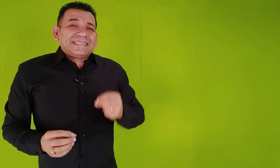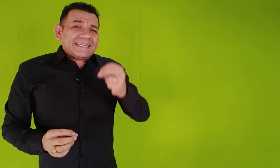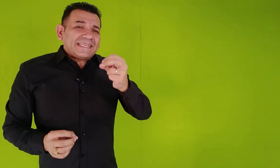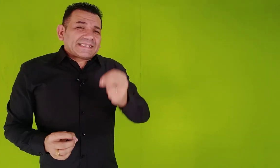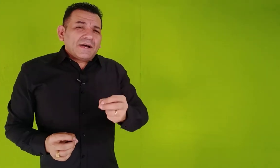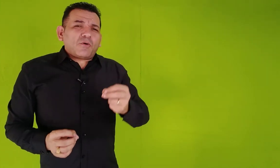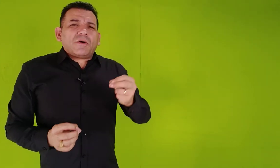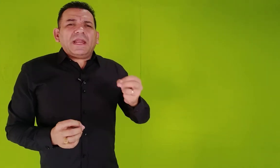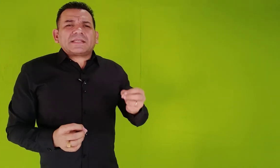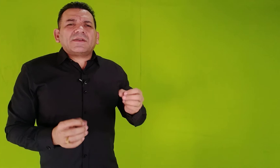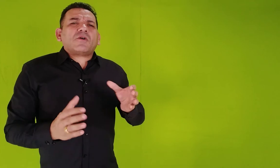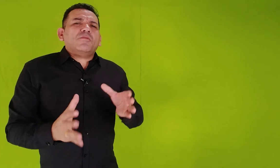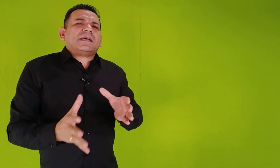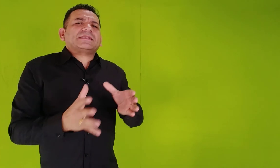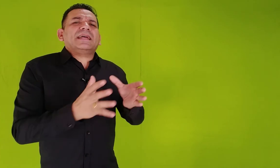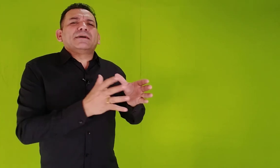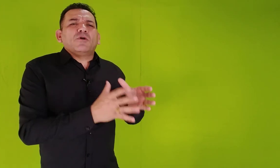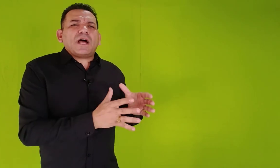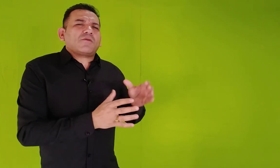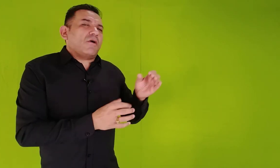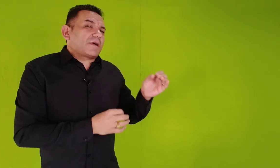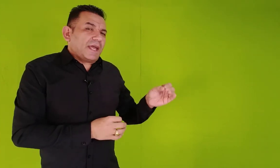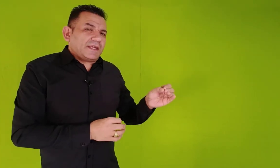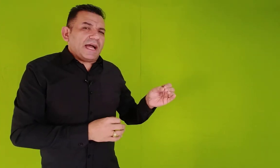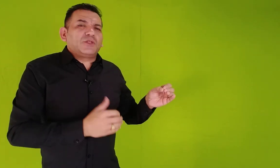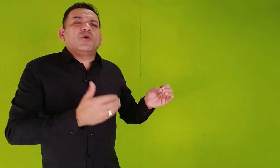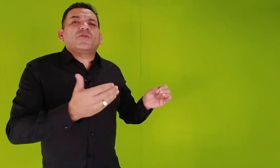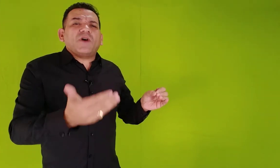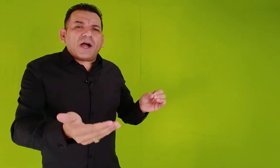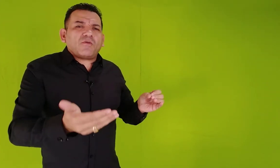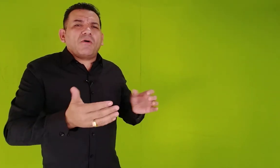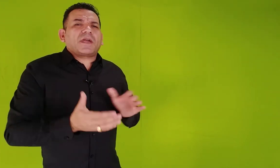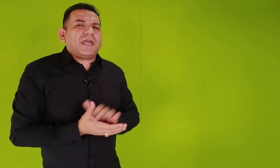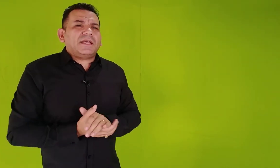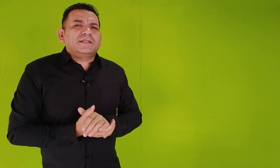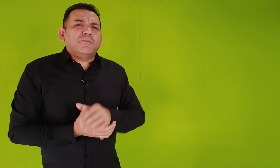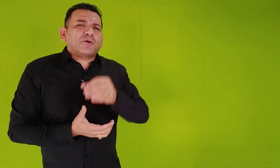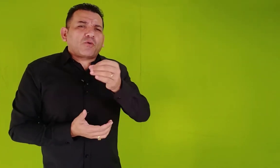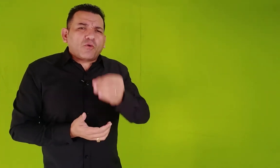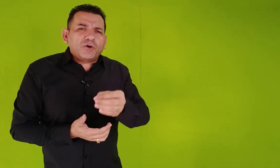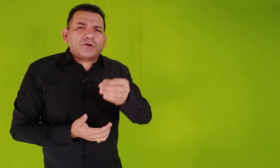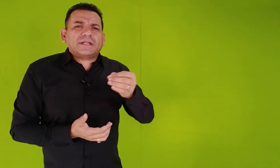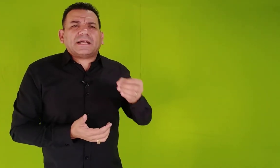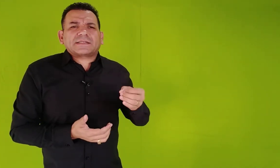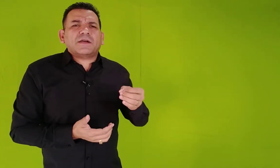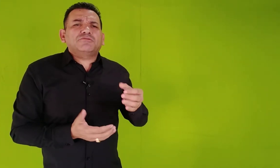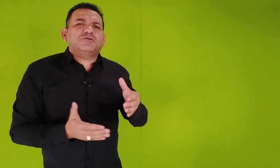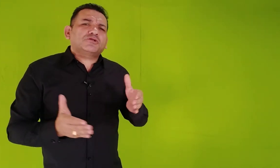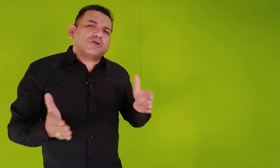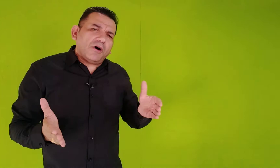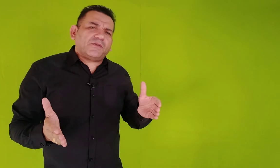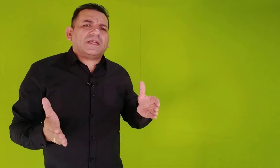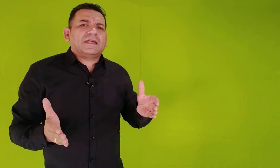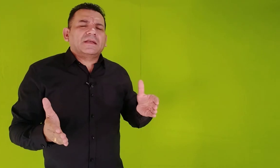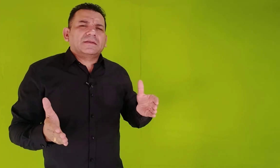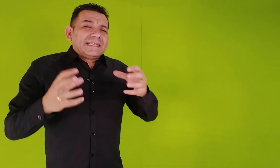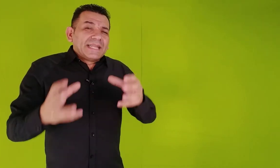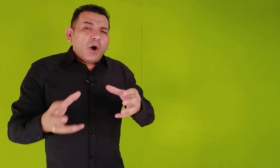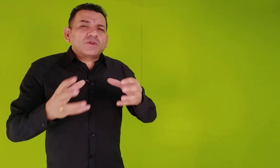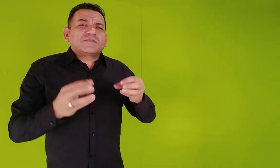Decisão com relação a começar a namorar com alguém, a noivar com alguém, não procure orientação de um jovem. Não os